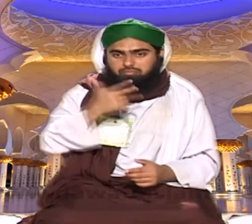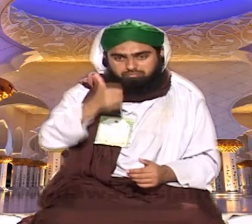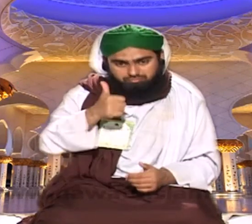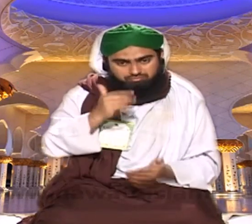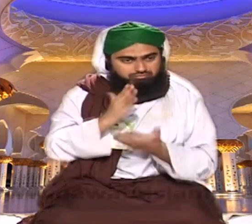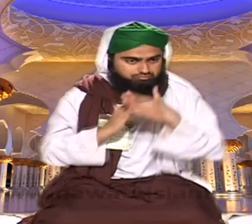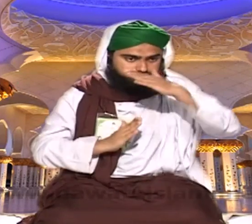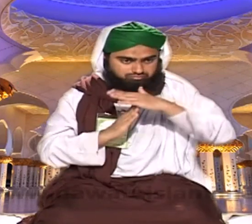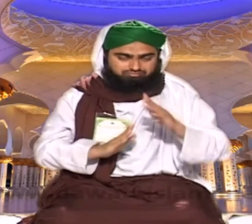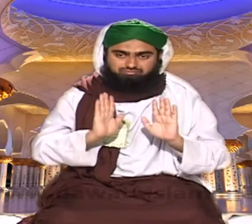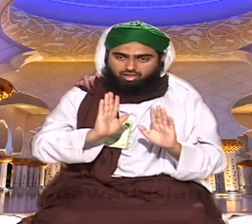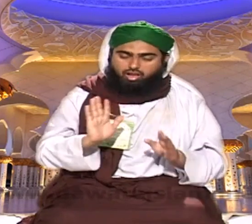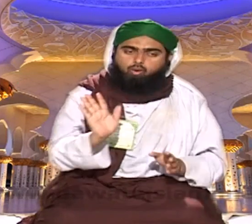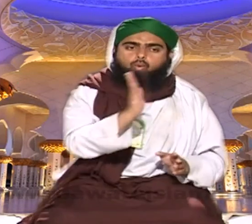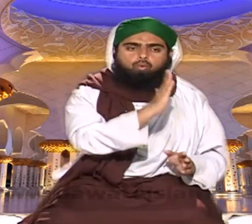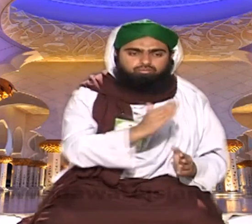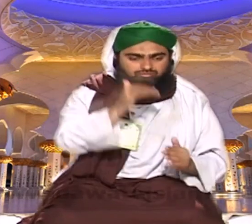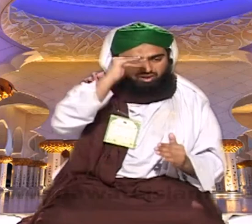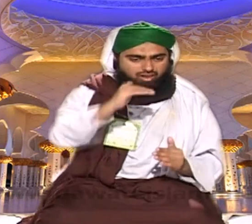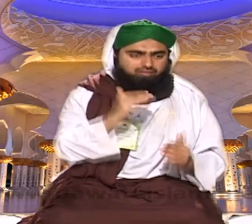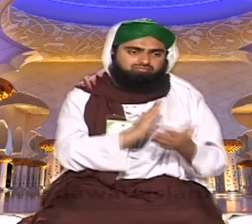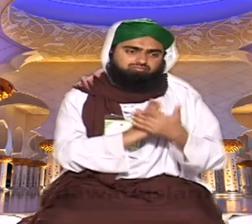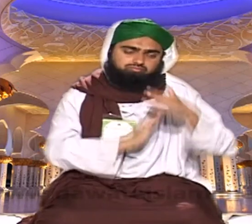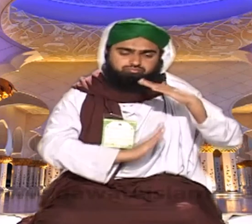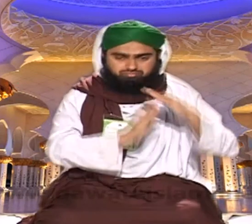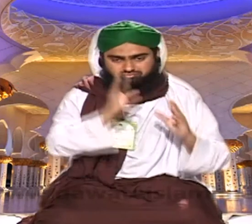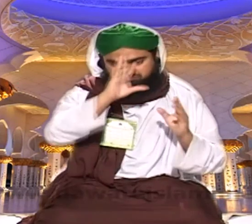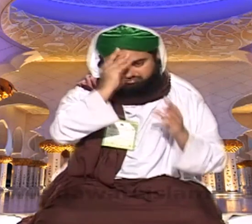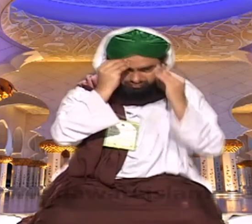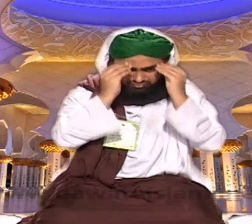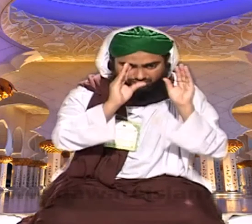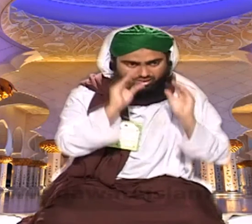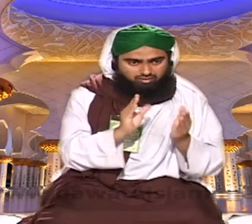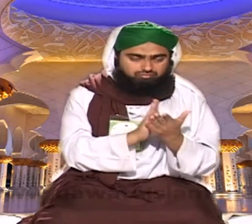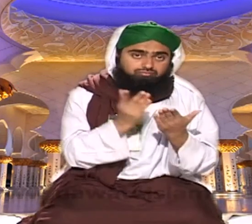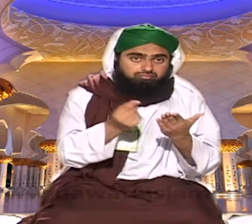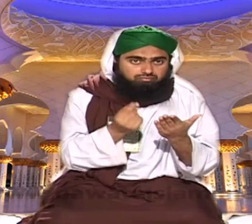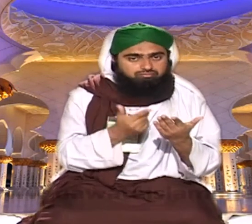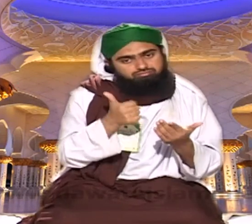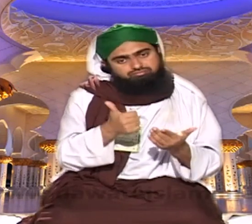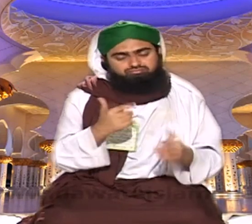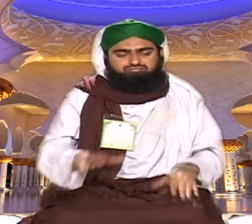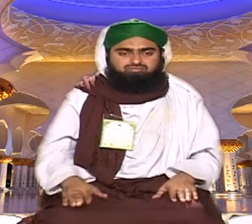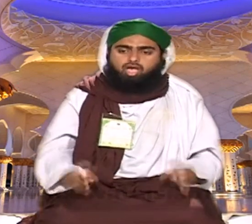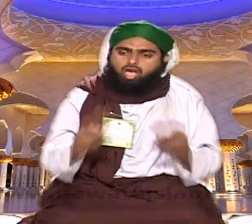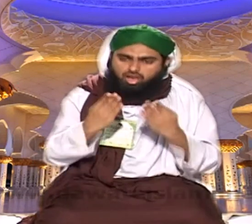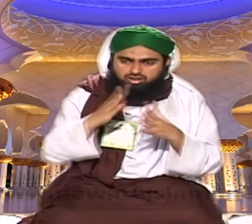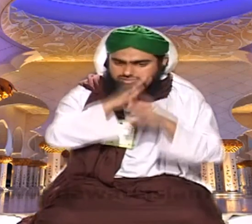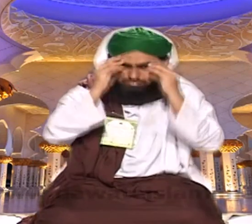بات چھوٹے ہوتے ان سے بھی لکھی جاتے انہیں بظاہر چھوٹے علم ہے یہ کسی کی مرات نہیں